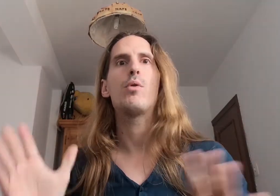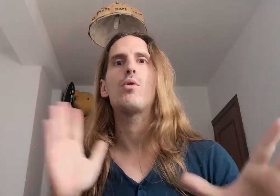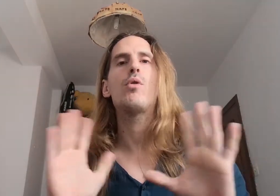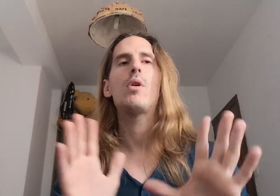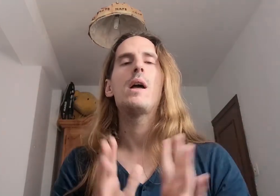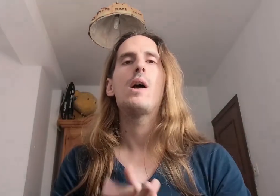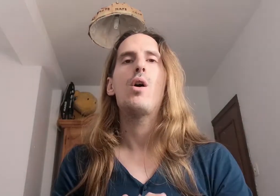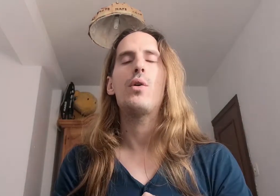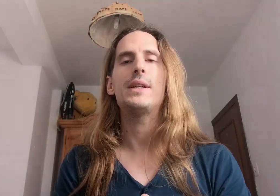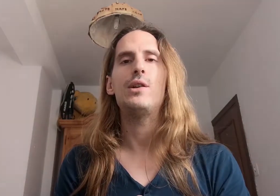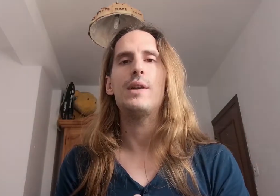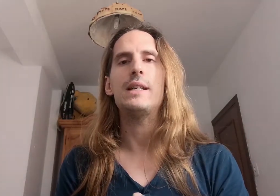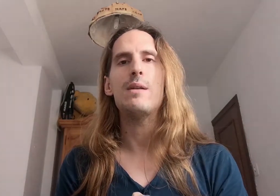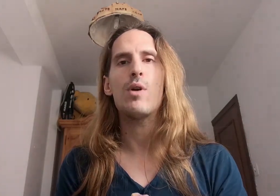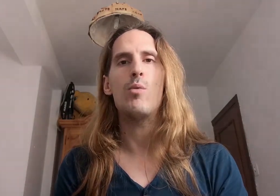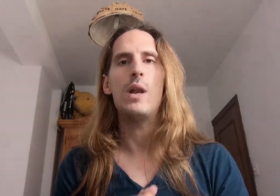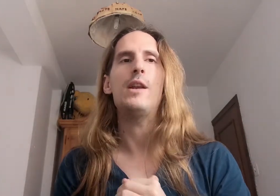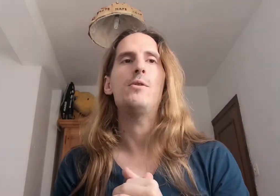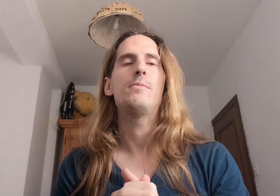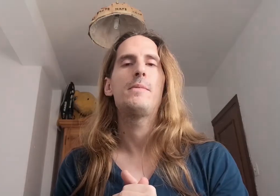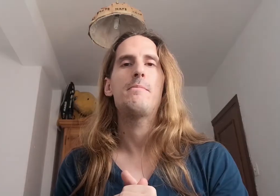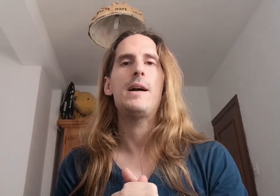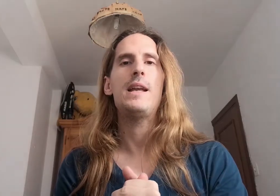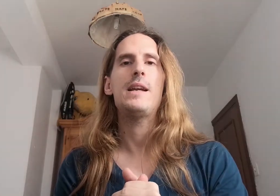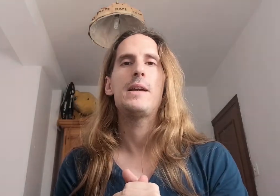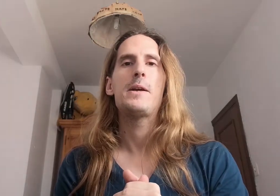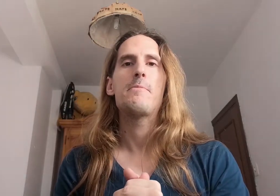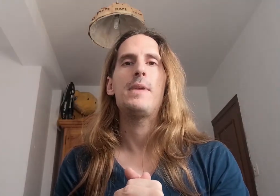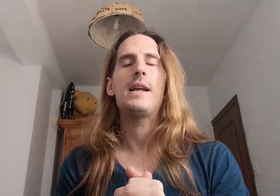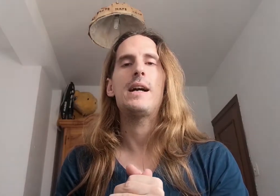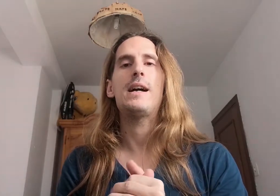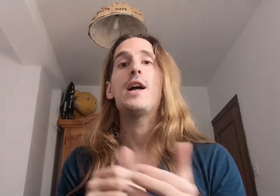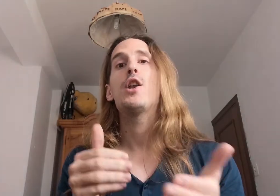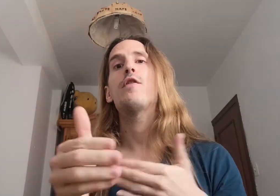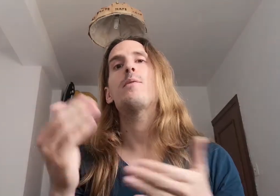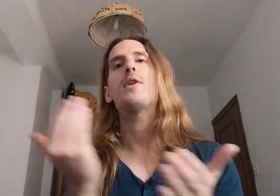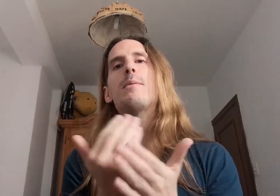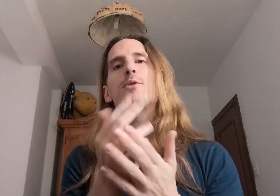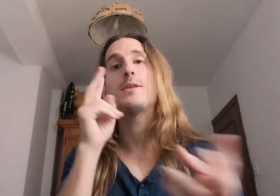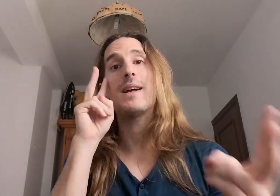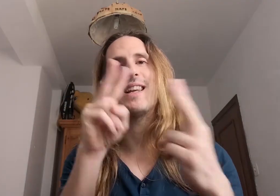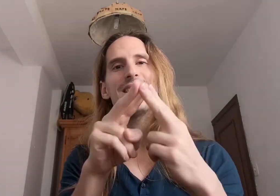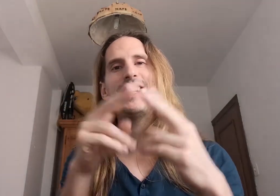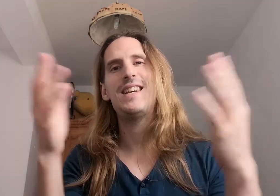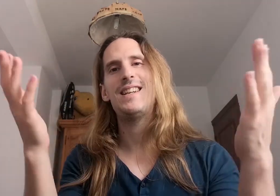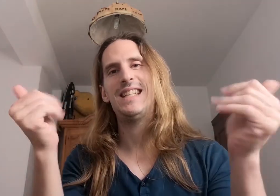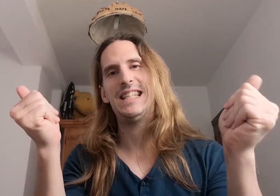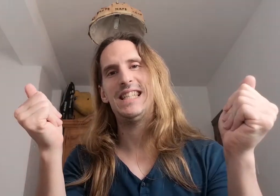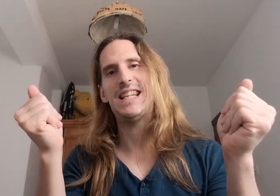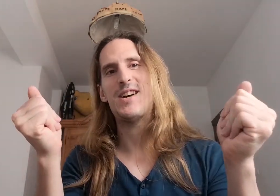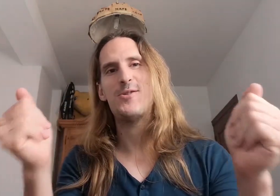poco os gestionáis el vocabulario vale venga nos vemos la próxima clase chao